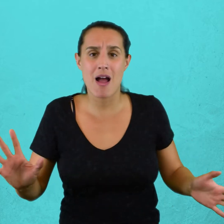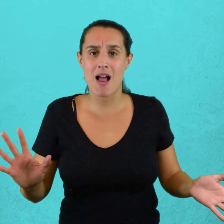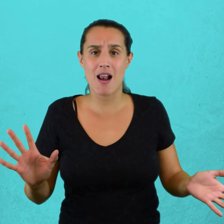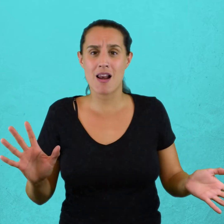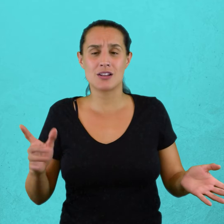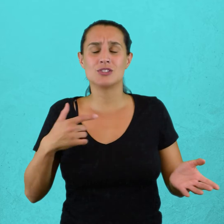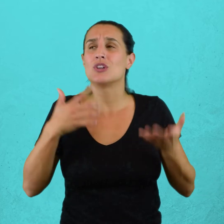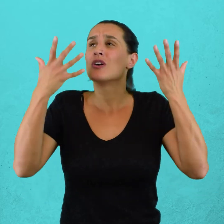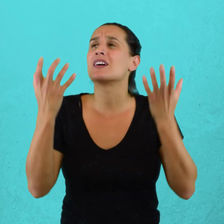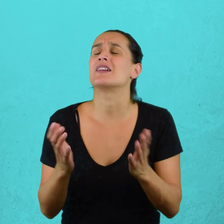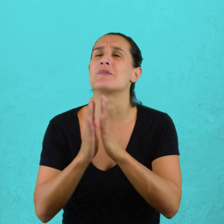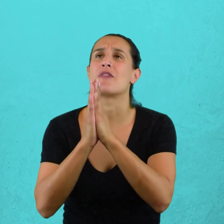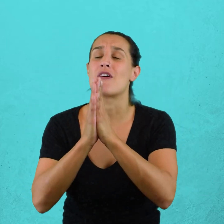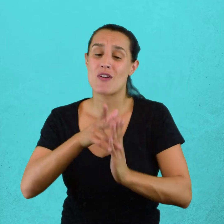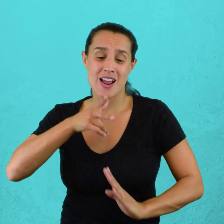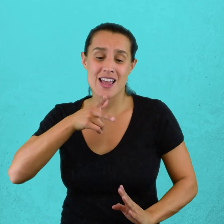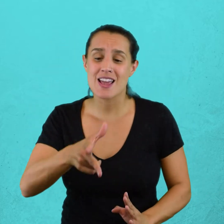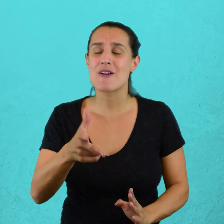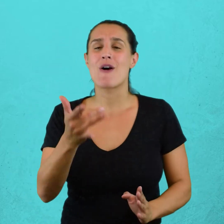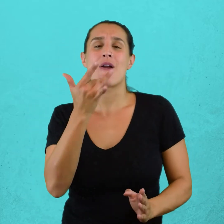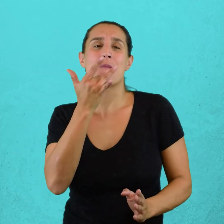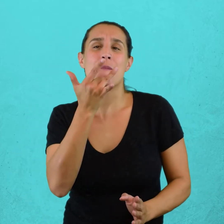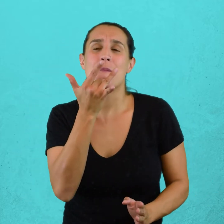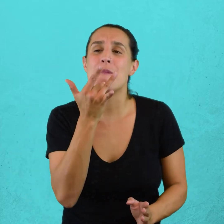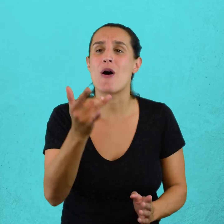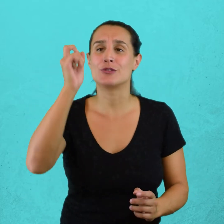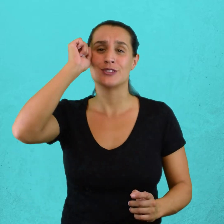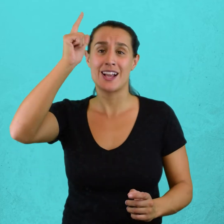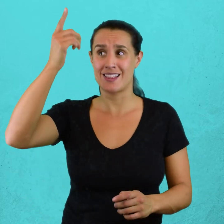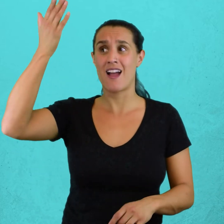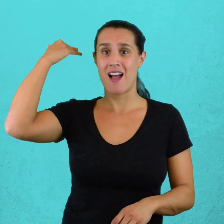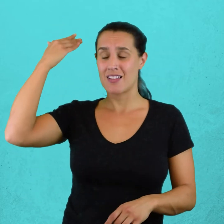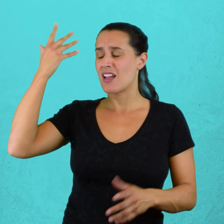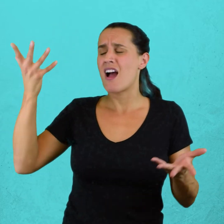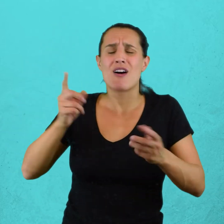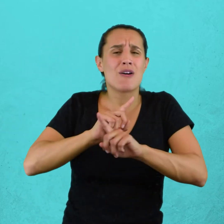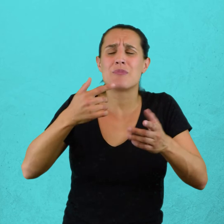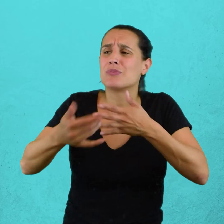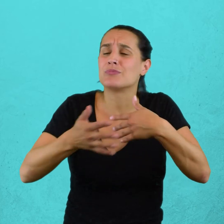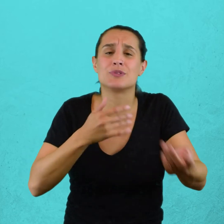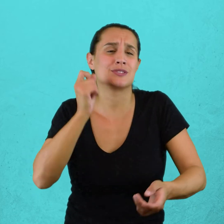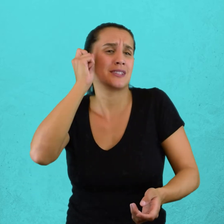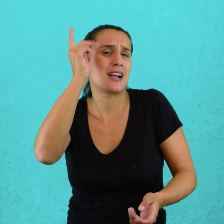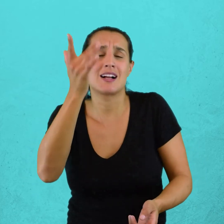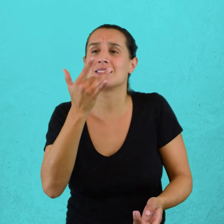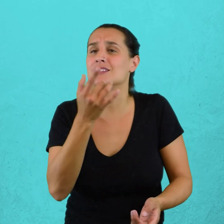Ya no pedían más belleza e inteligencia, como en el primogénito. Pero un hijo, un hijo como todos.